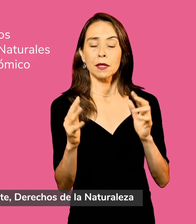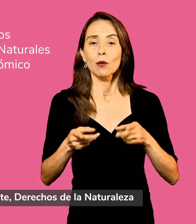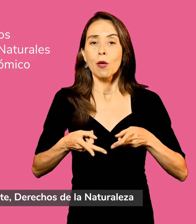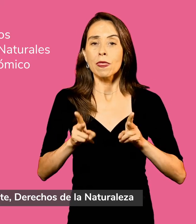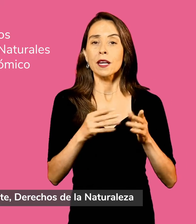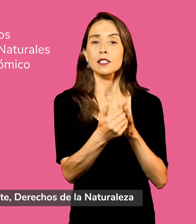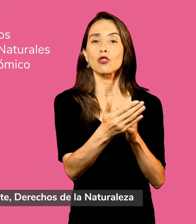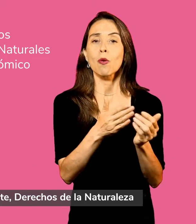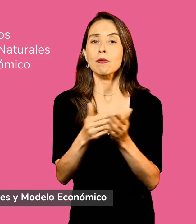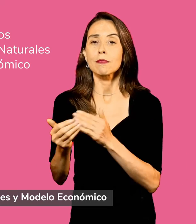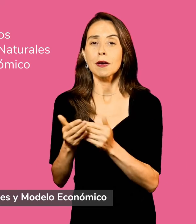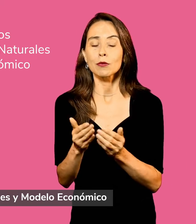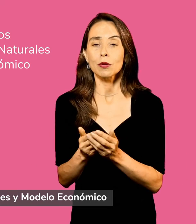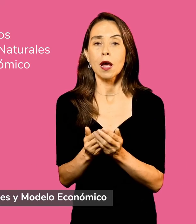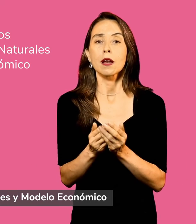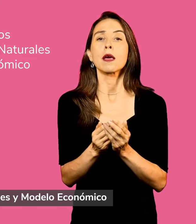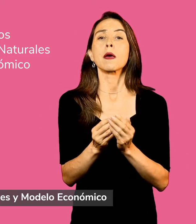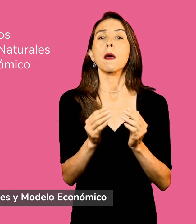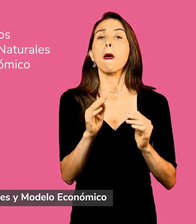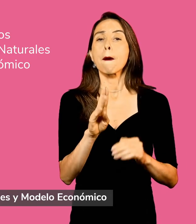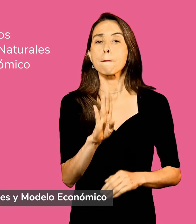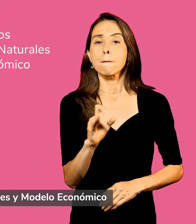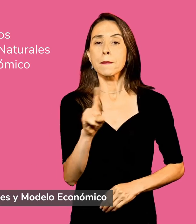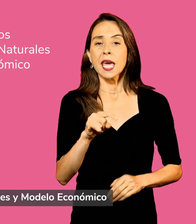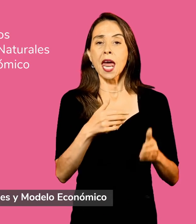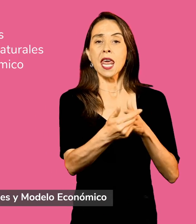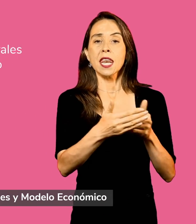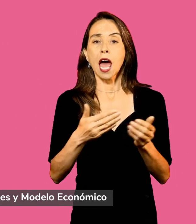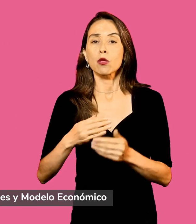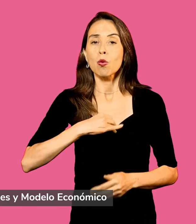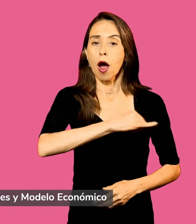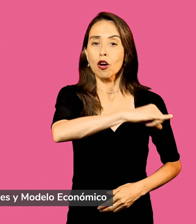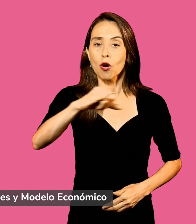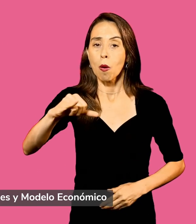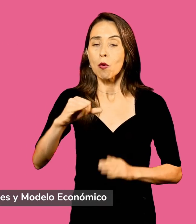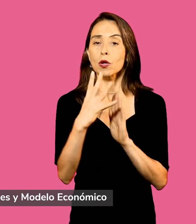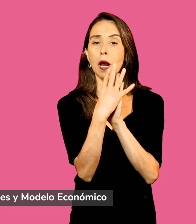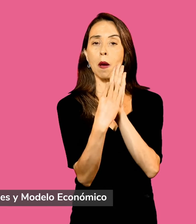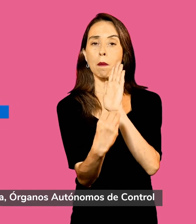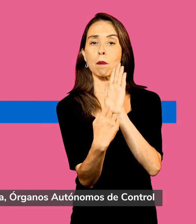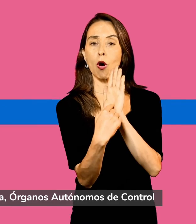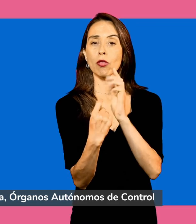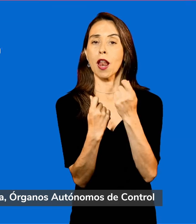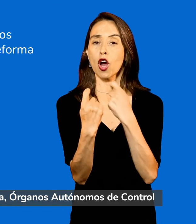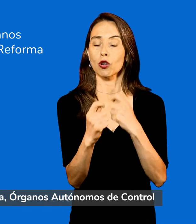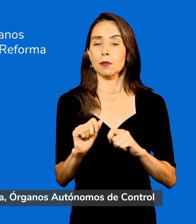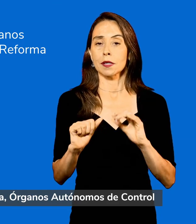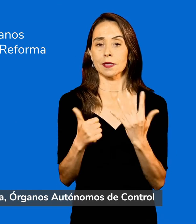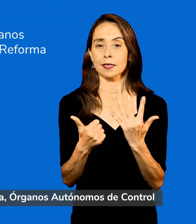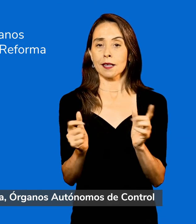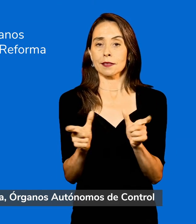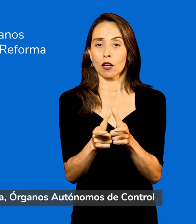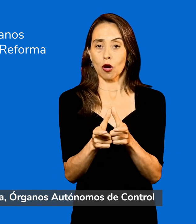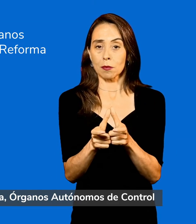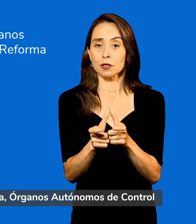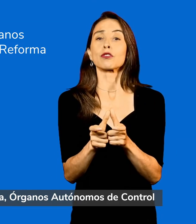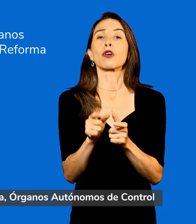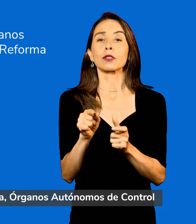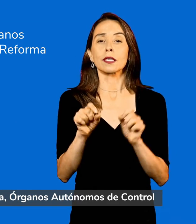Naturaleza, Bienes Naturales Comunes y Modelo Económico. 6. Comisión sobre Sistemas de Justicia,